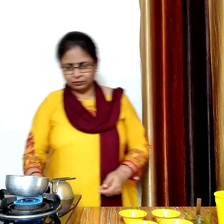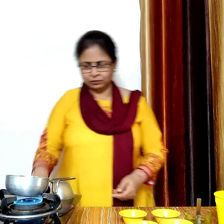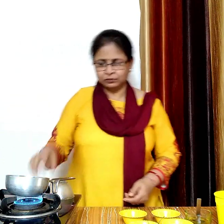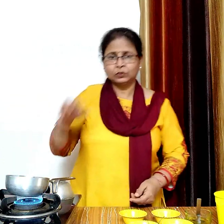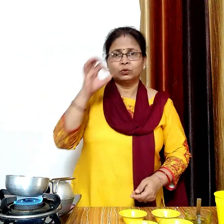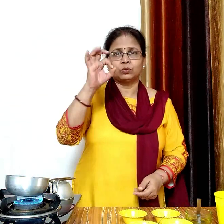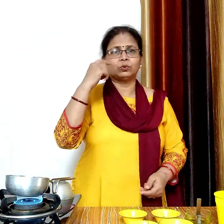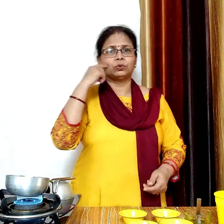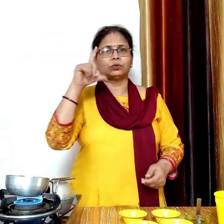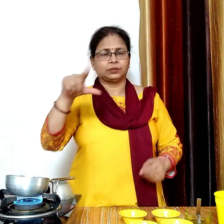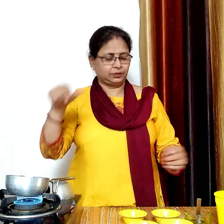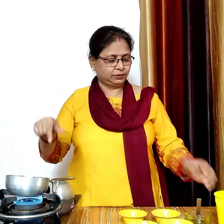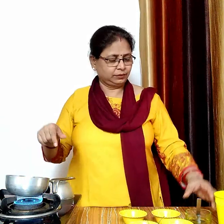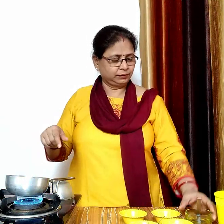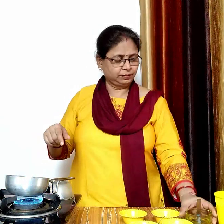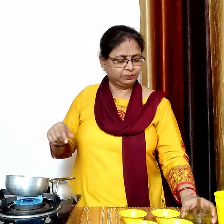अब इसमें दो चमस देल डालेंगे